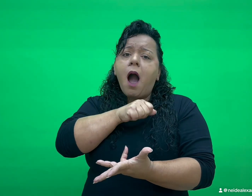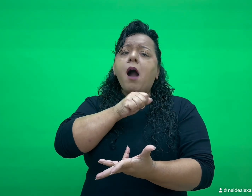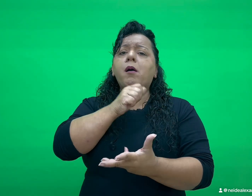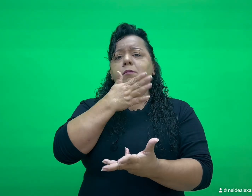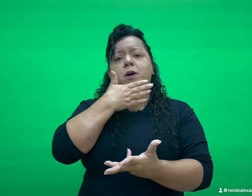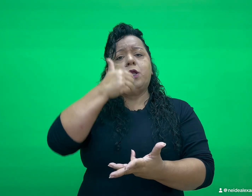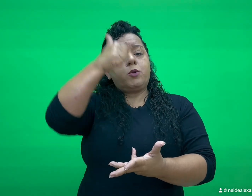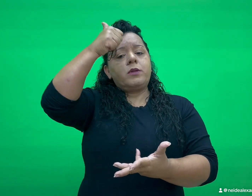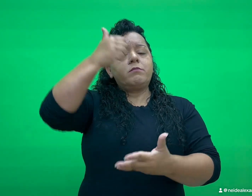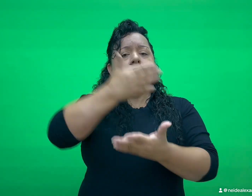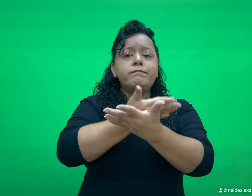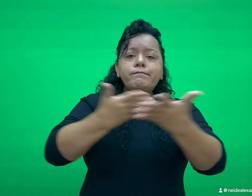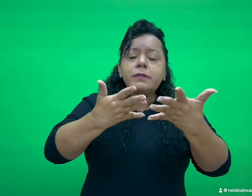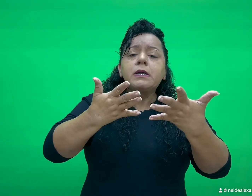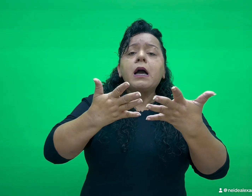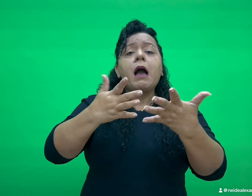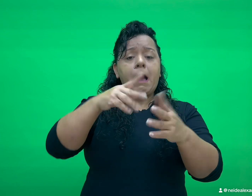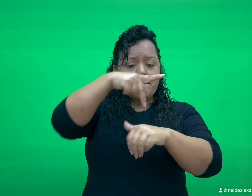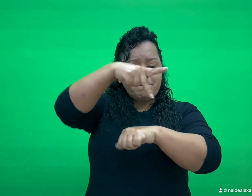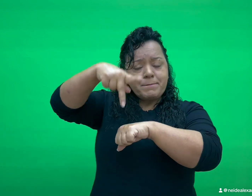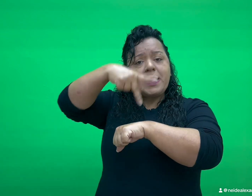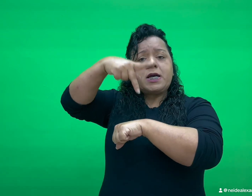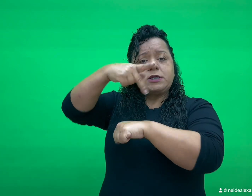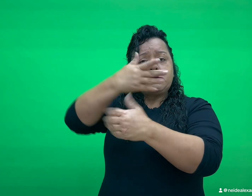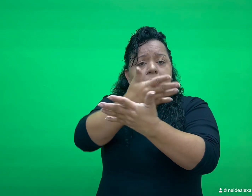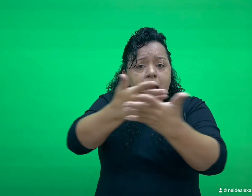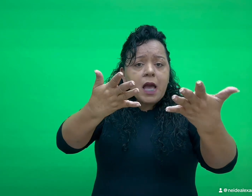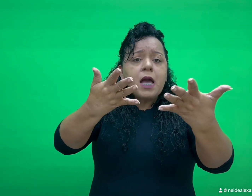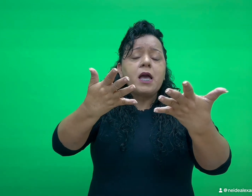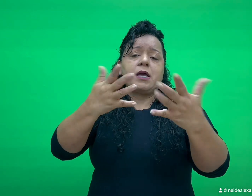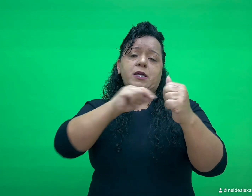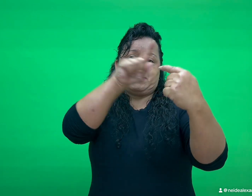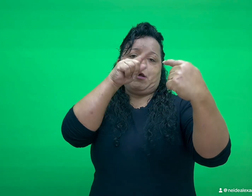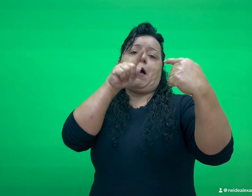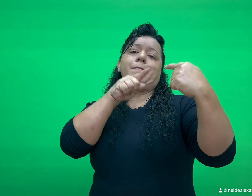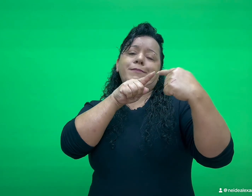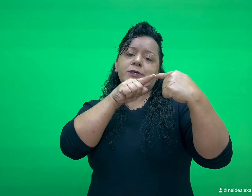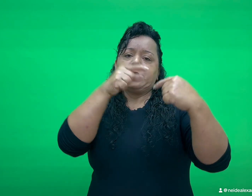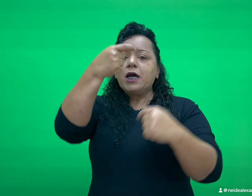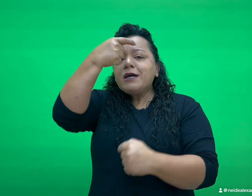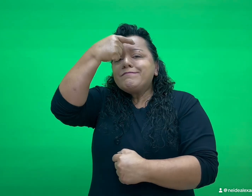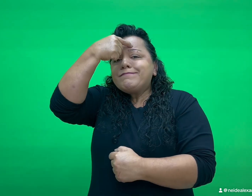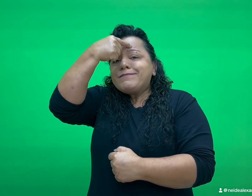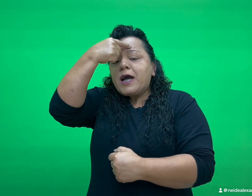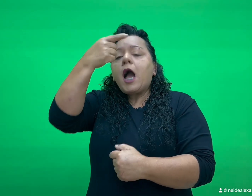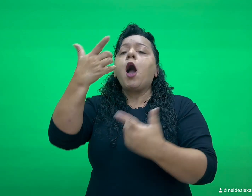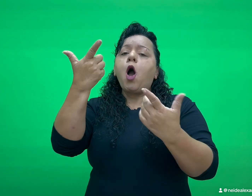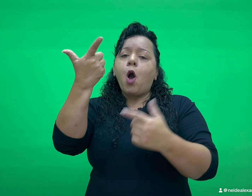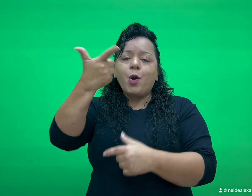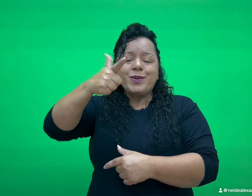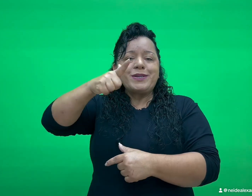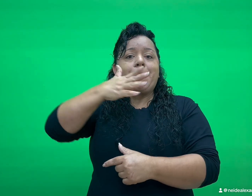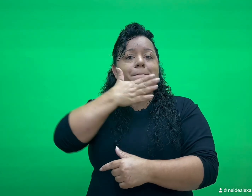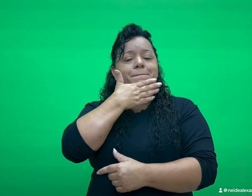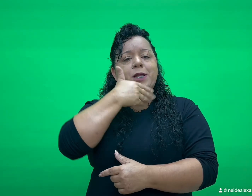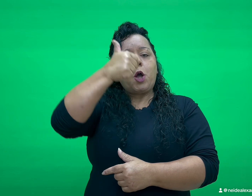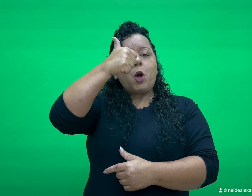a grande essência. Que quem tem essa consciência, consegue tragar o céu. Feliz Páscoa!